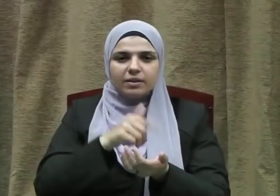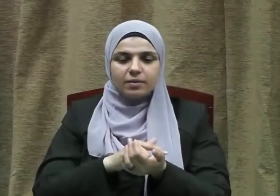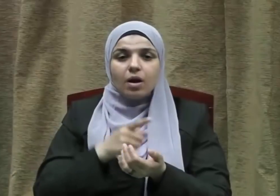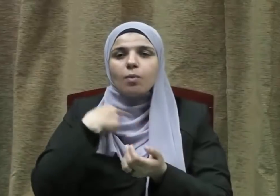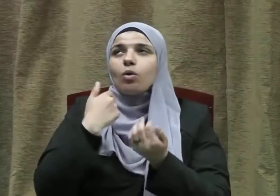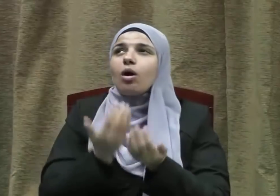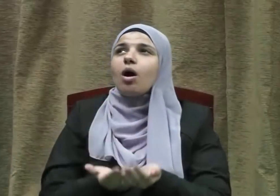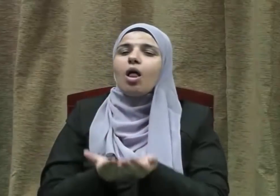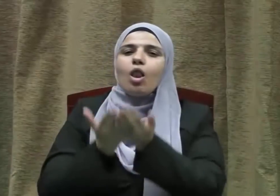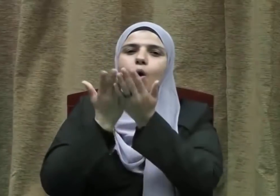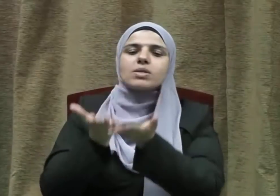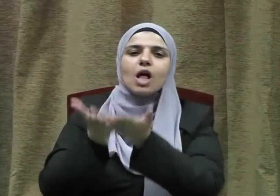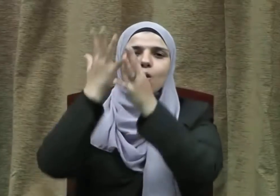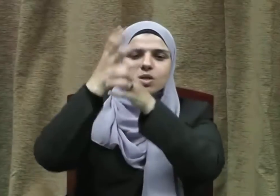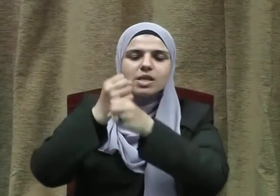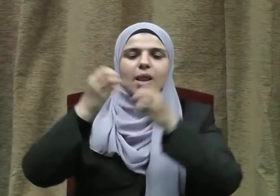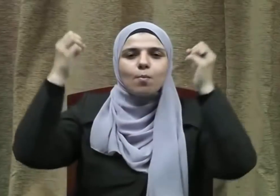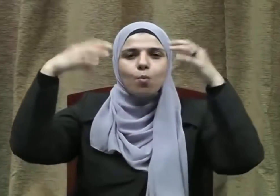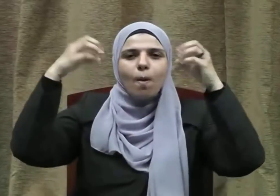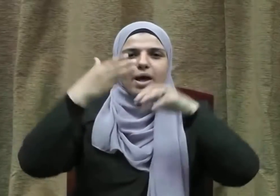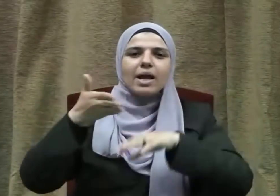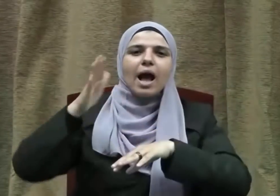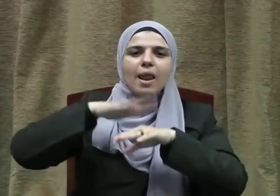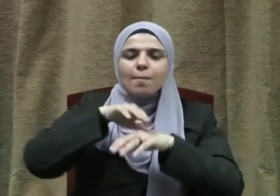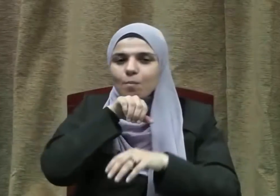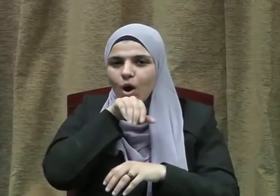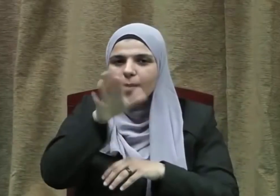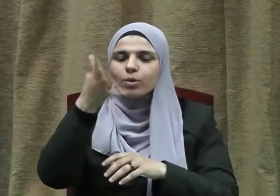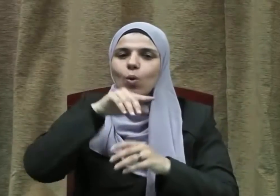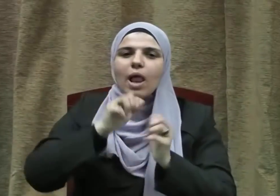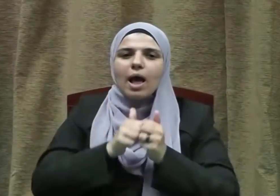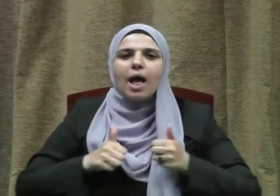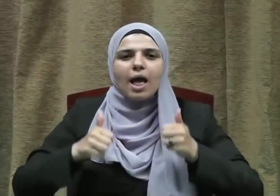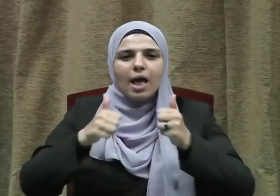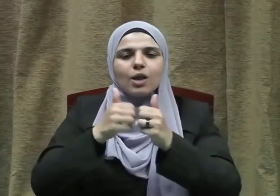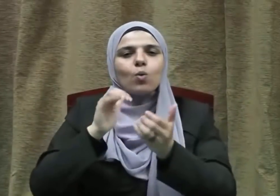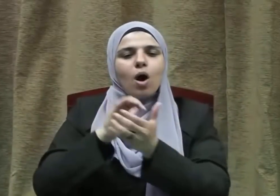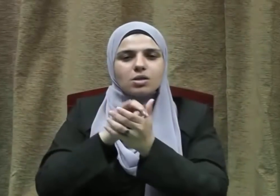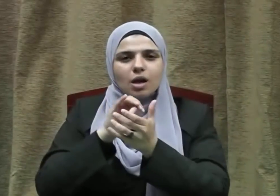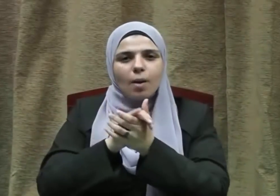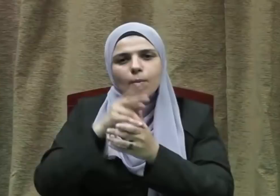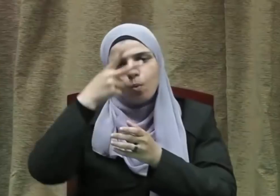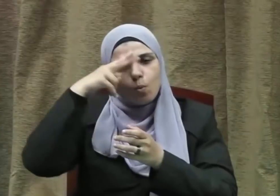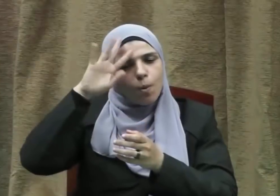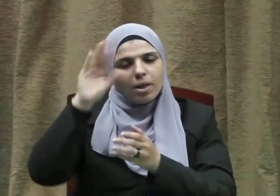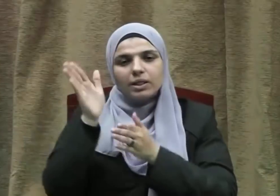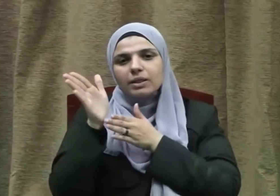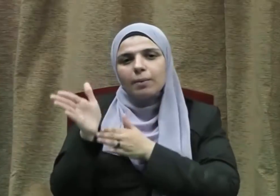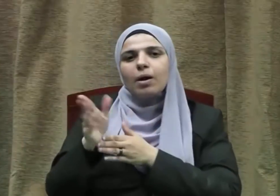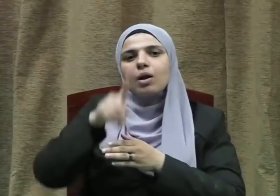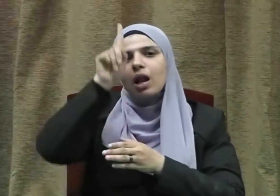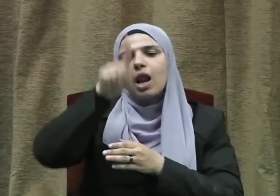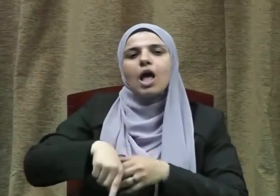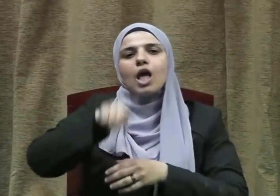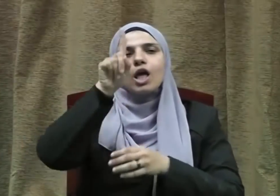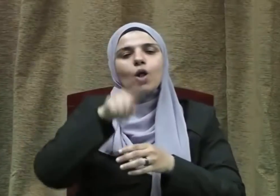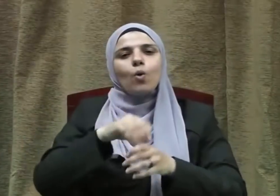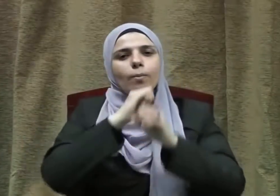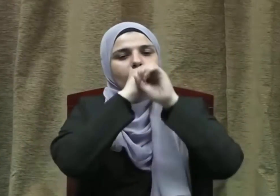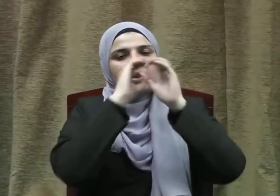اللهم صل وسلم وبارك عليه وعلى آله وصحبه ومن تبعهم بإحسان